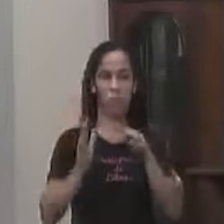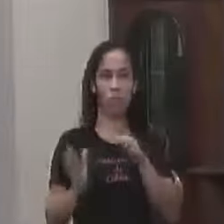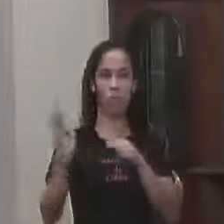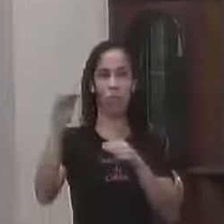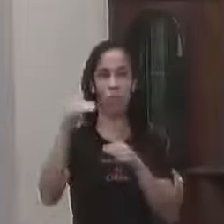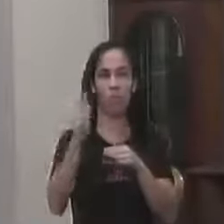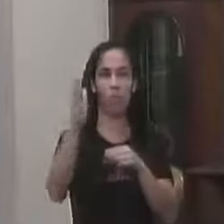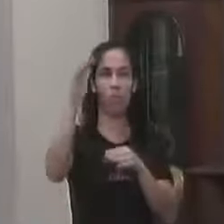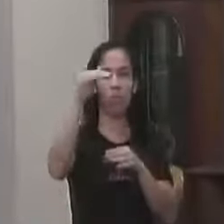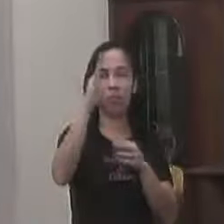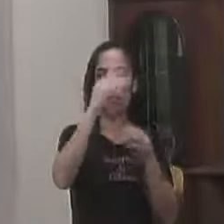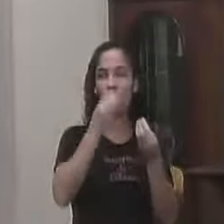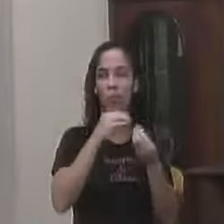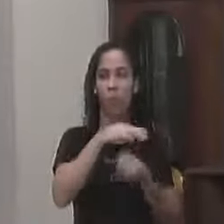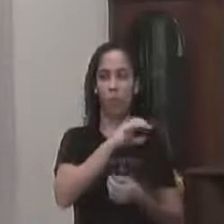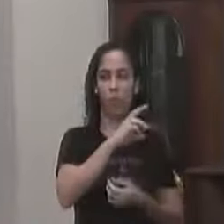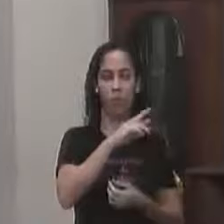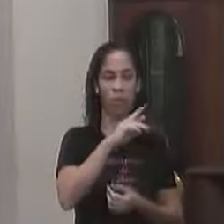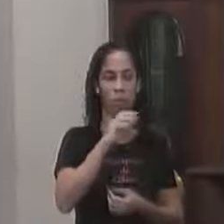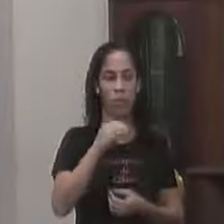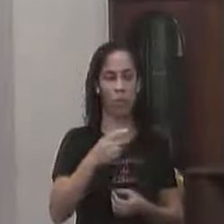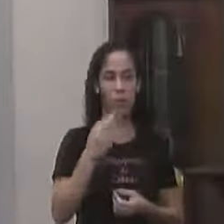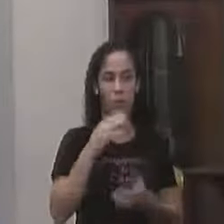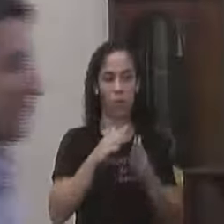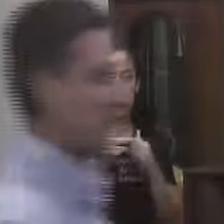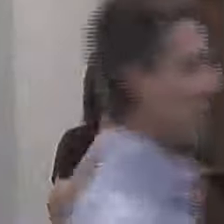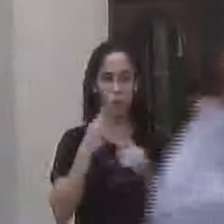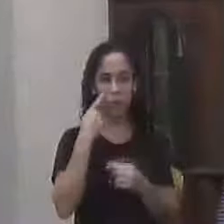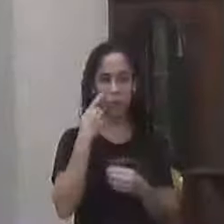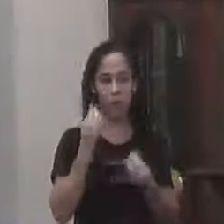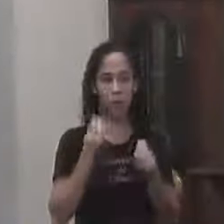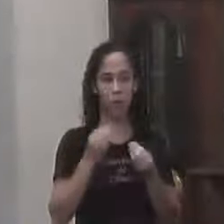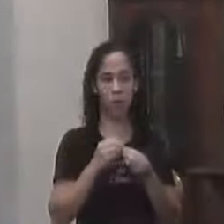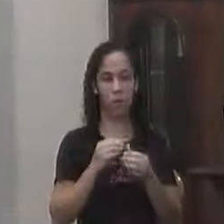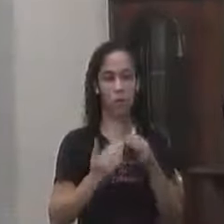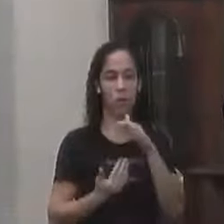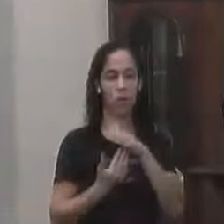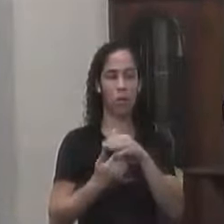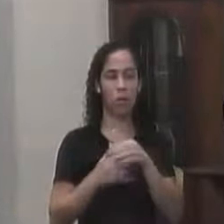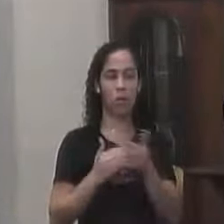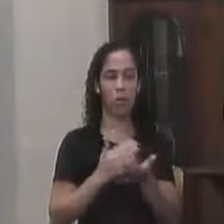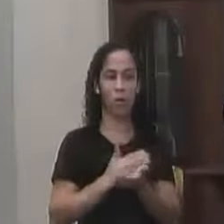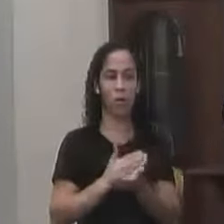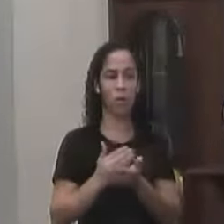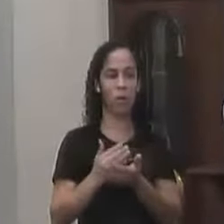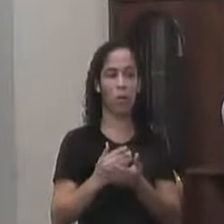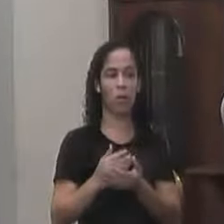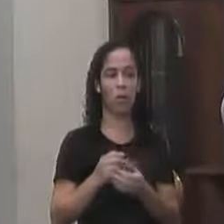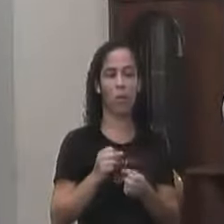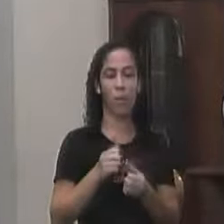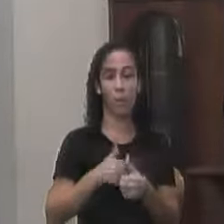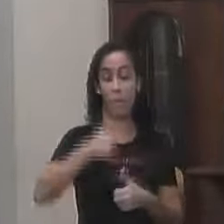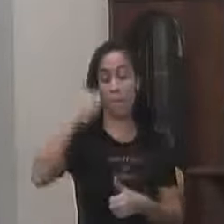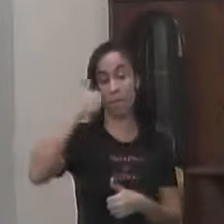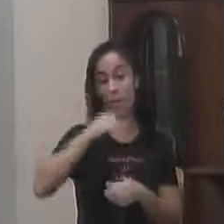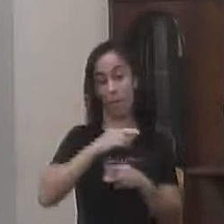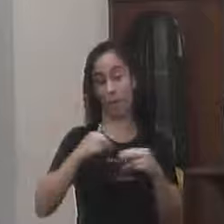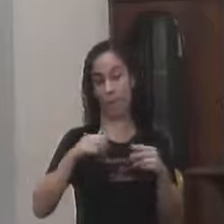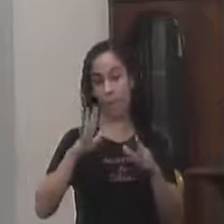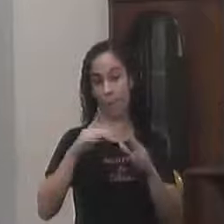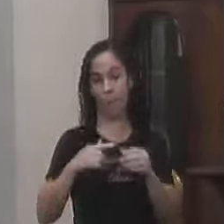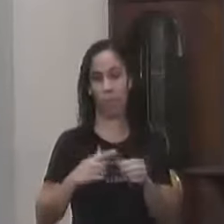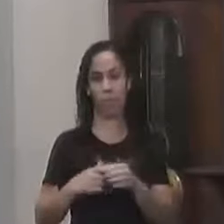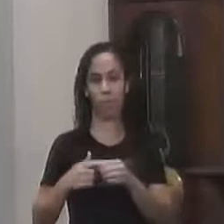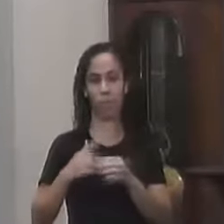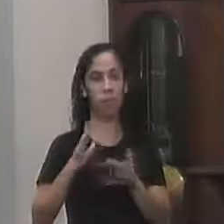De Santa Isabel E atendendo As solicitações Nossas Finalmente vai começar A clarear a coisa No distrito de Santa